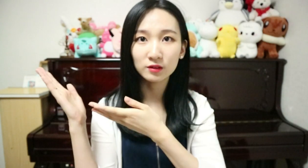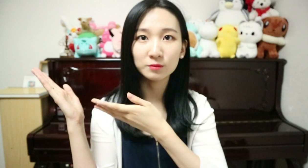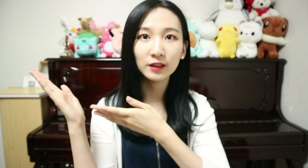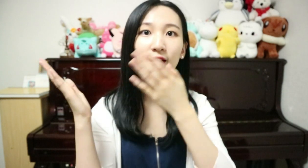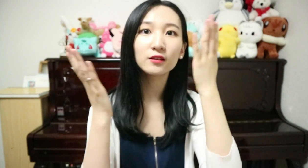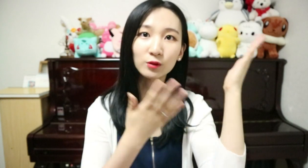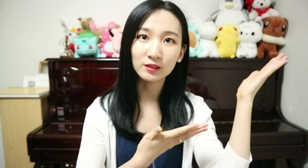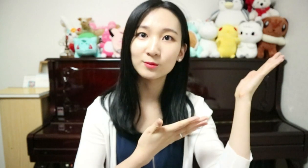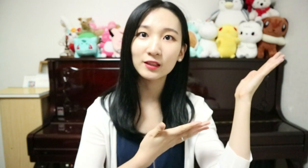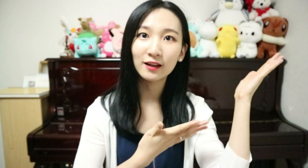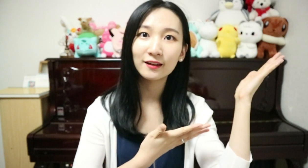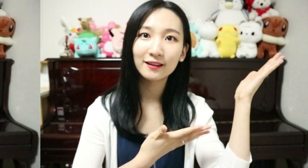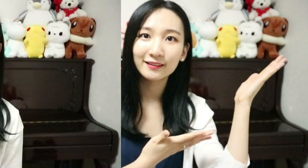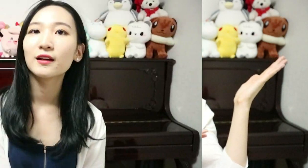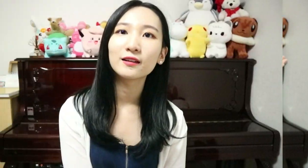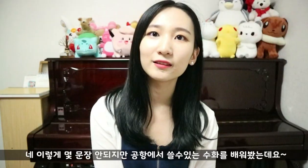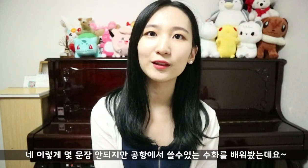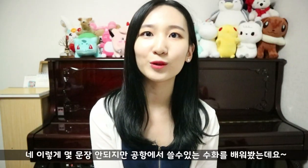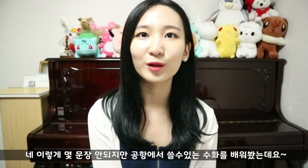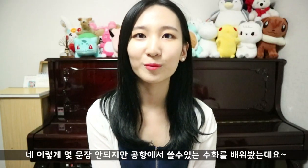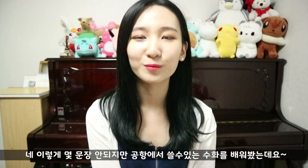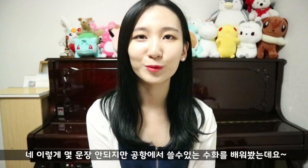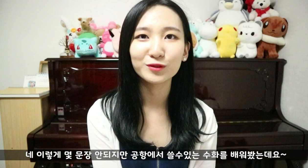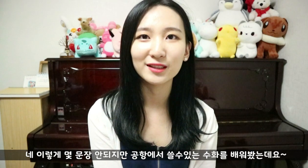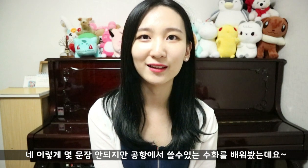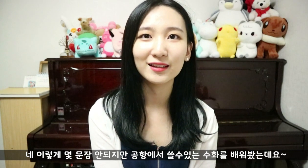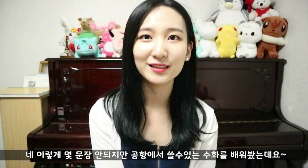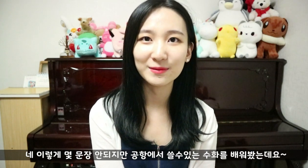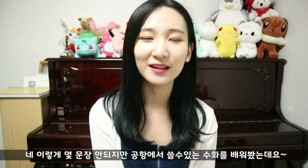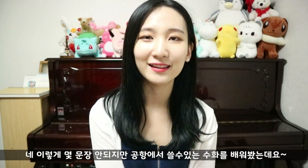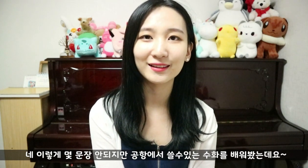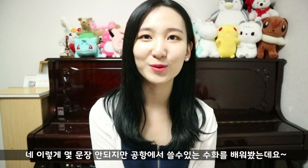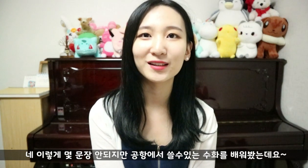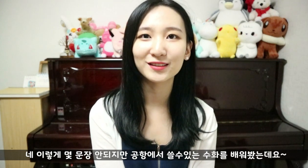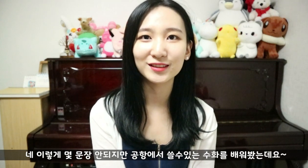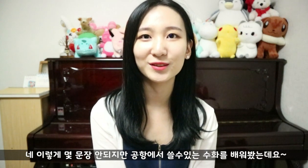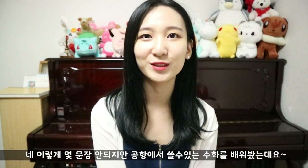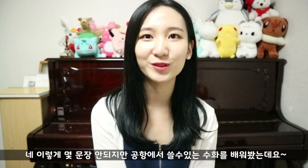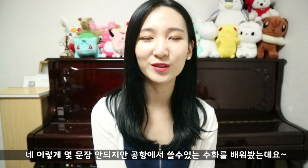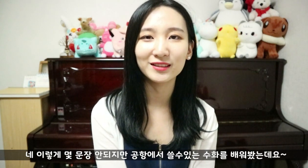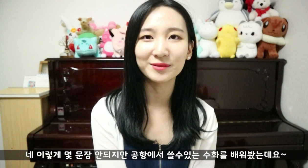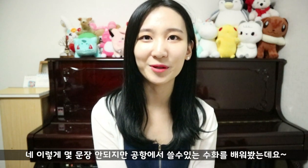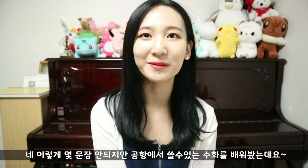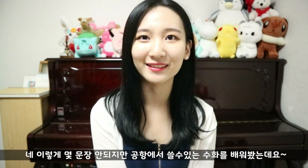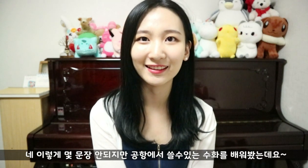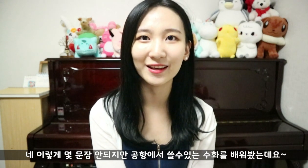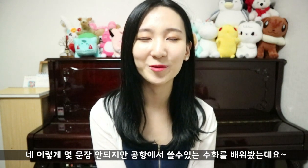있습니다. 저기 있습니다. 네 이렇게 몇 문장 안되지만 공항에서 쓸 수 있는 수아를 배워봤는데요.